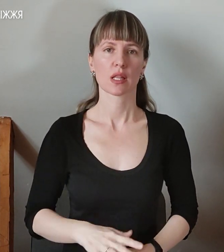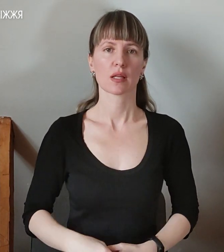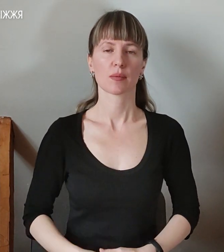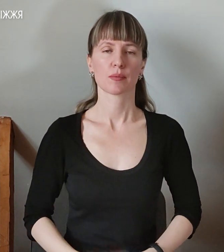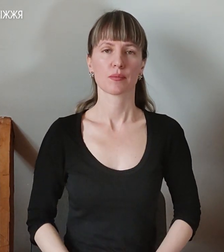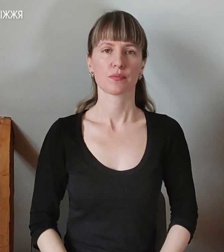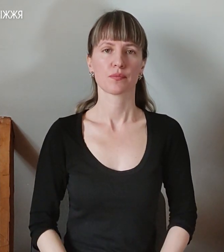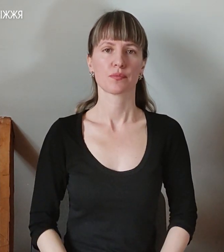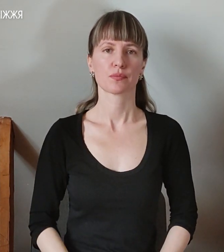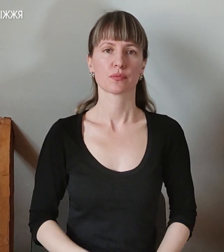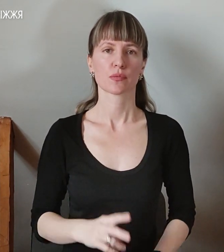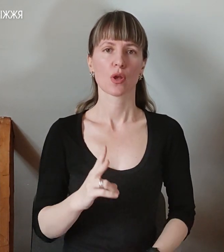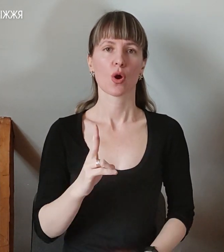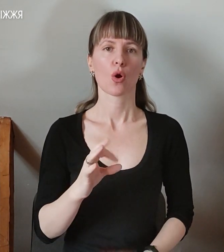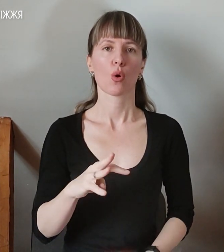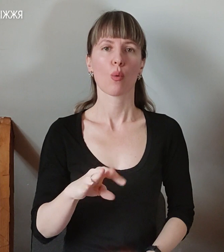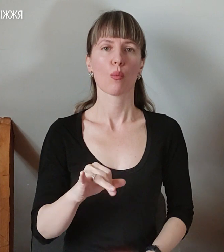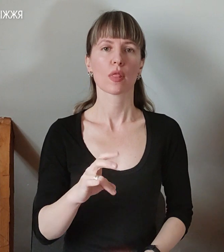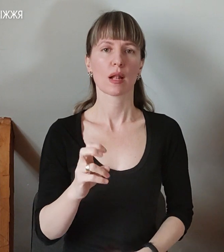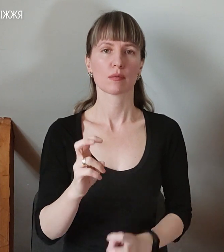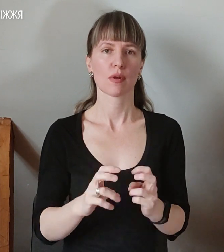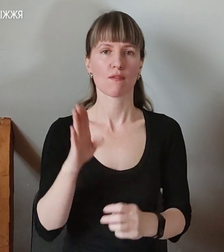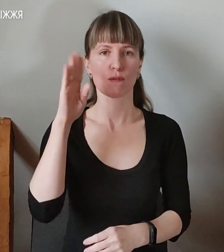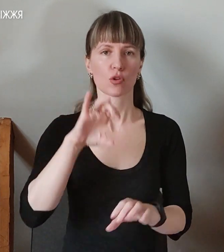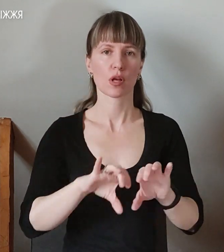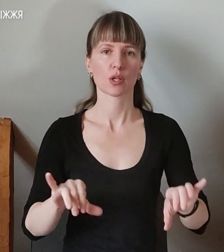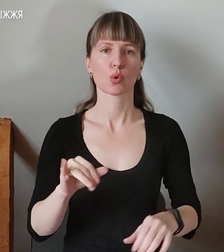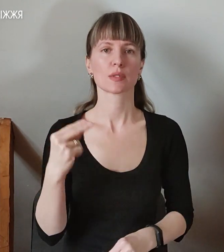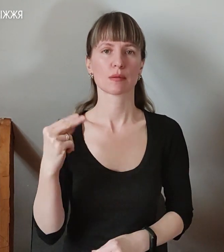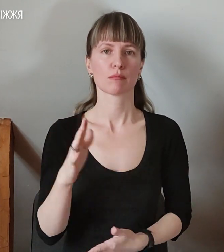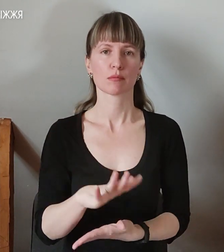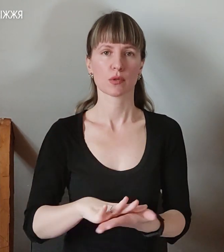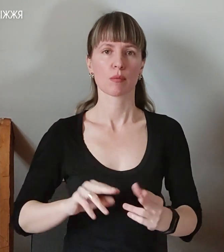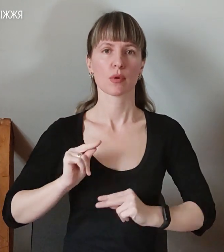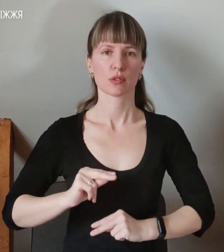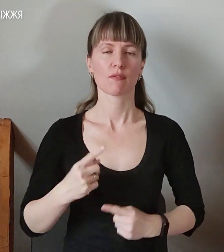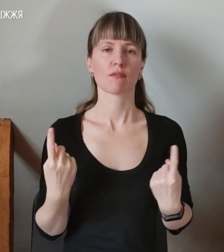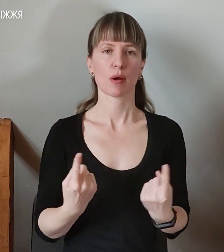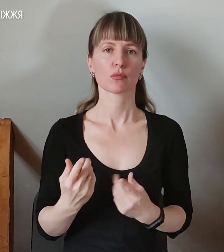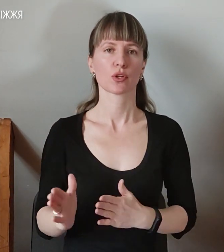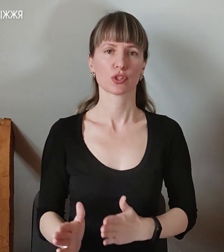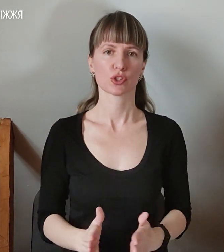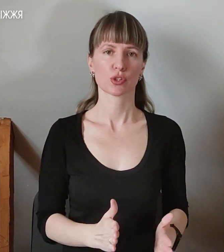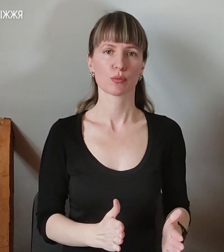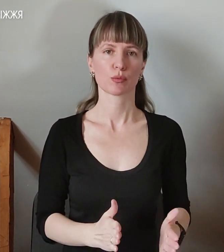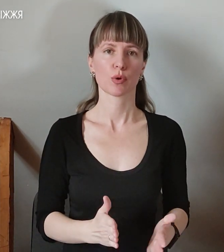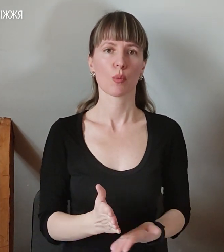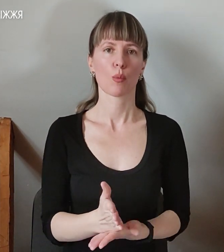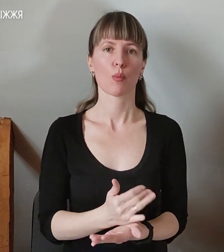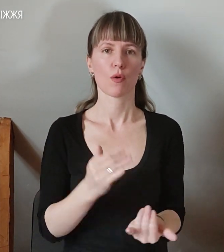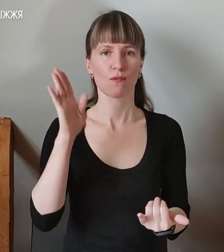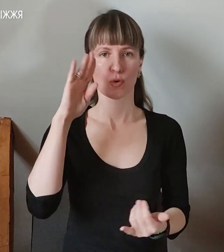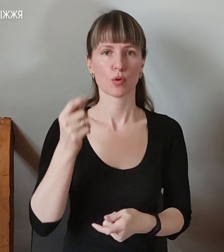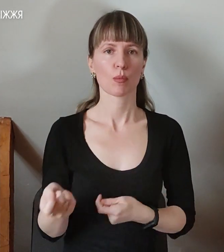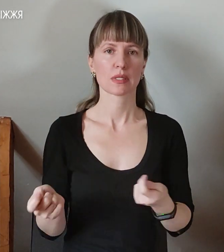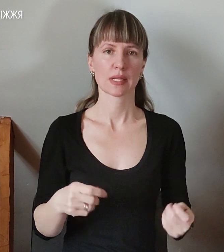Комунальне підприємство «Водоканал» у Запоріжжі продовжує працювати у штатному режимі. Послуги з водопостачання надаються